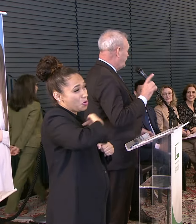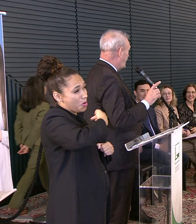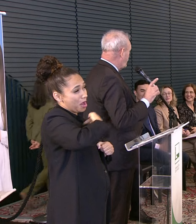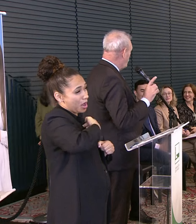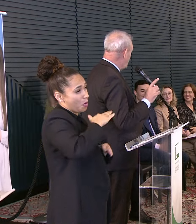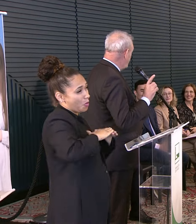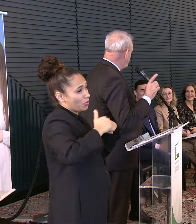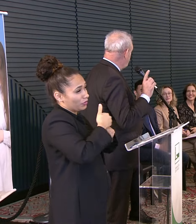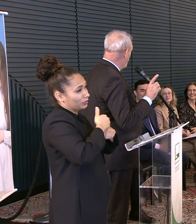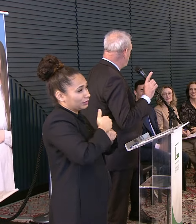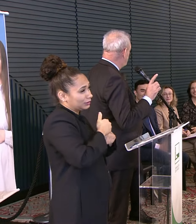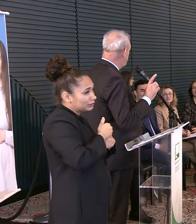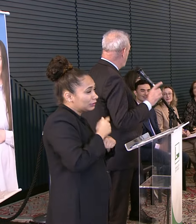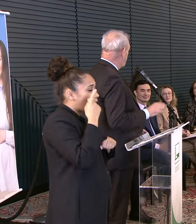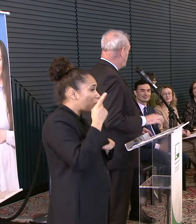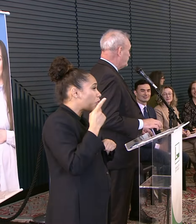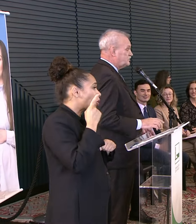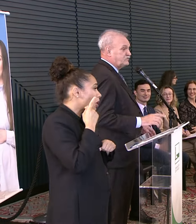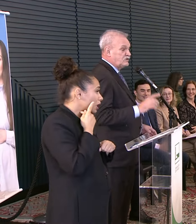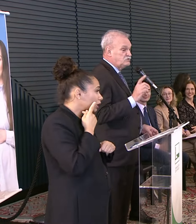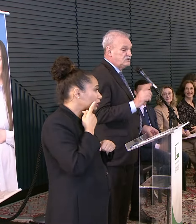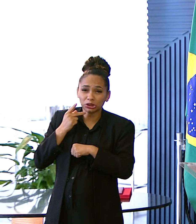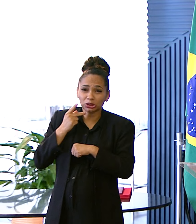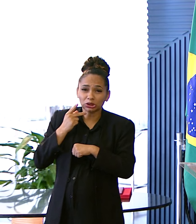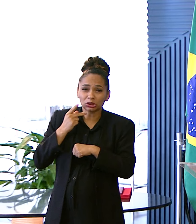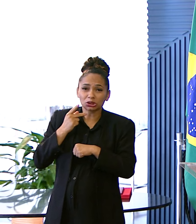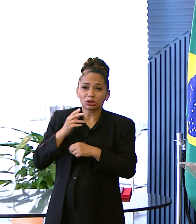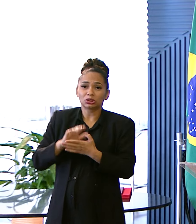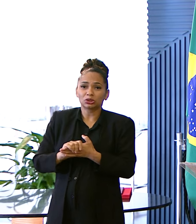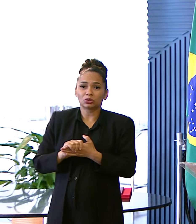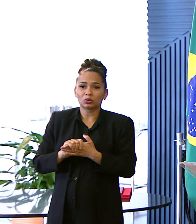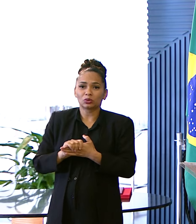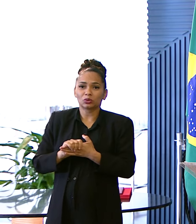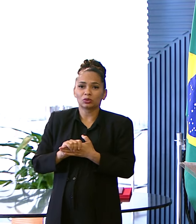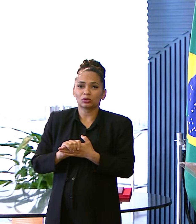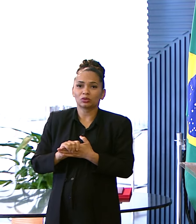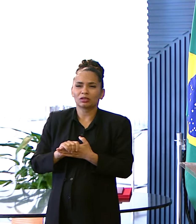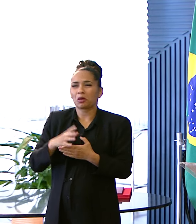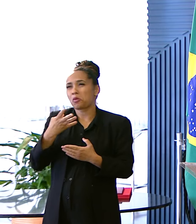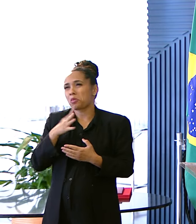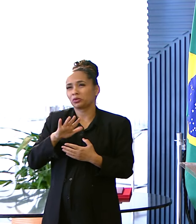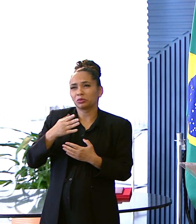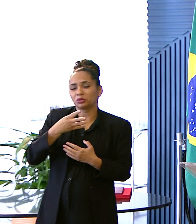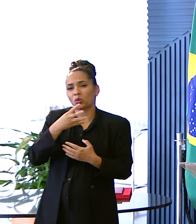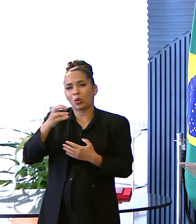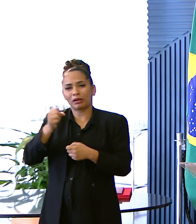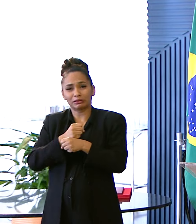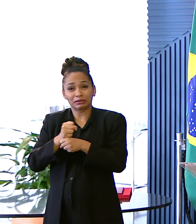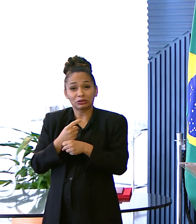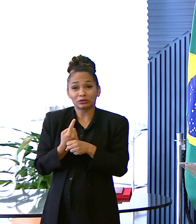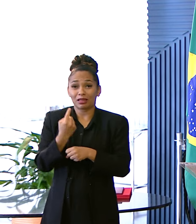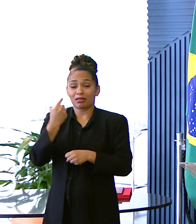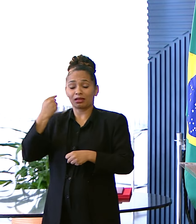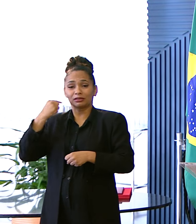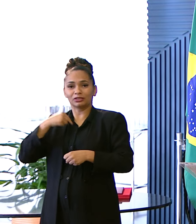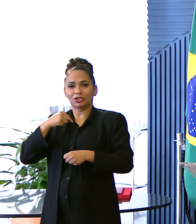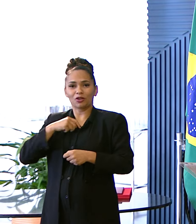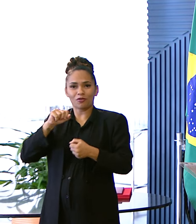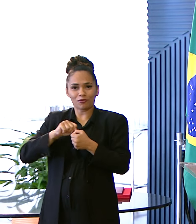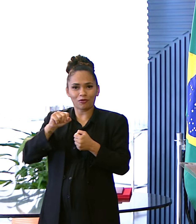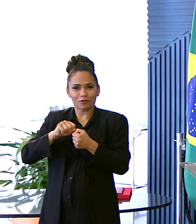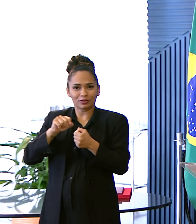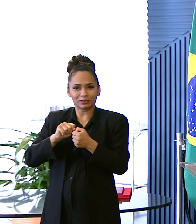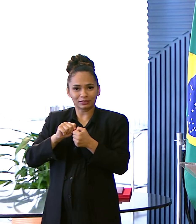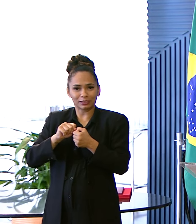Há 40 e poucos Anos atrás Eu falei Um dia Se eu for político Eu vou construir Um hospital Da mulher